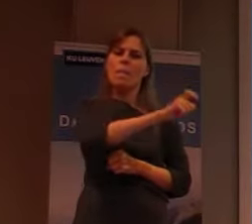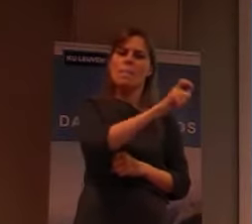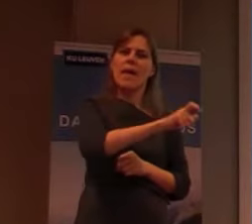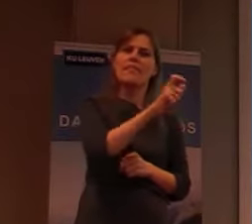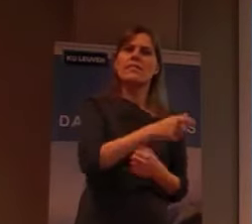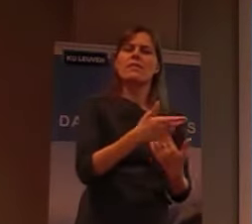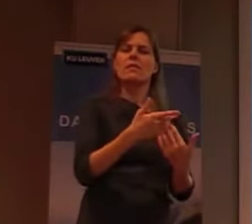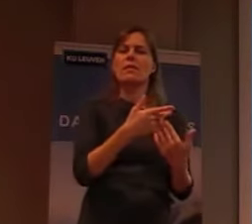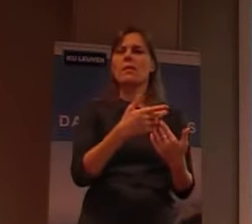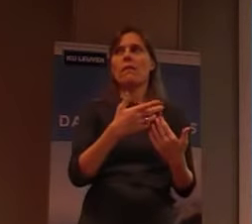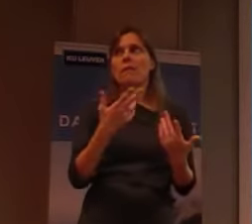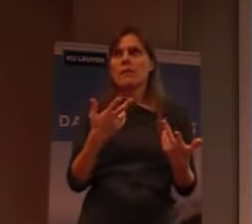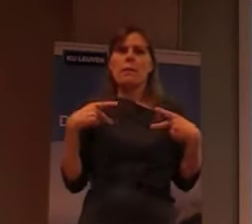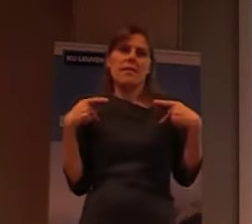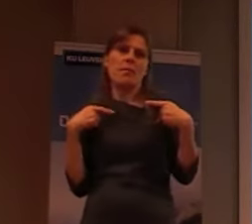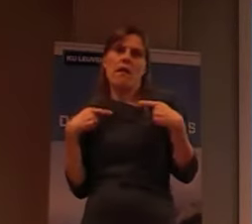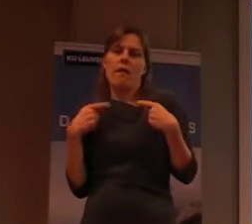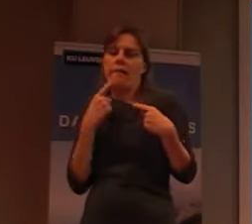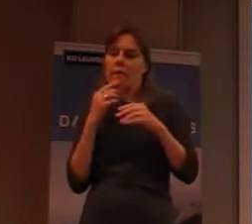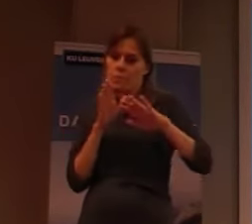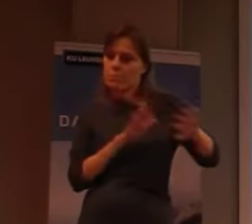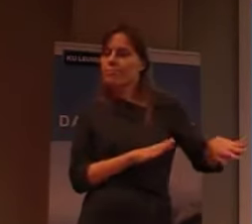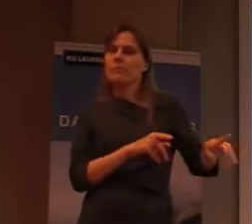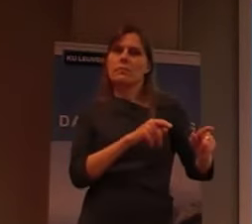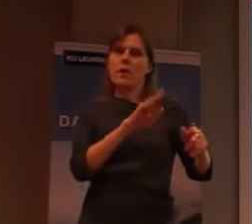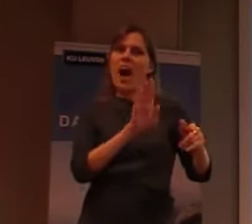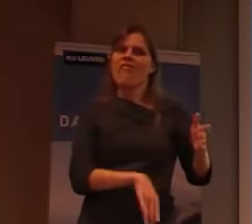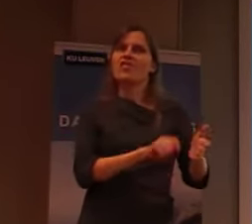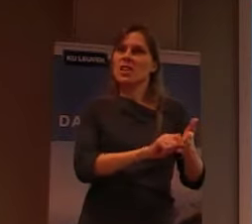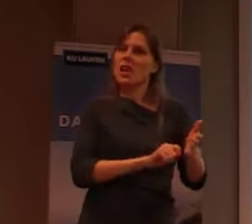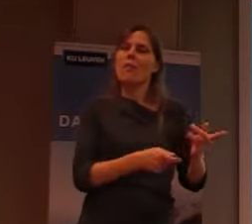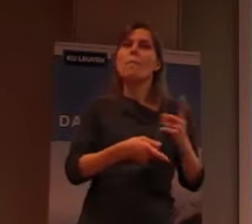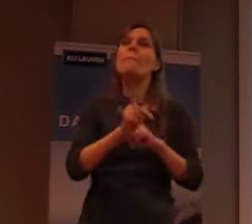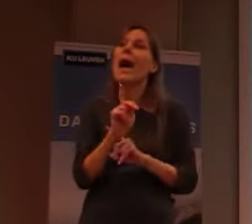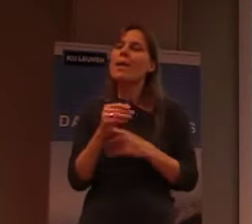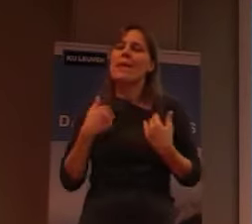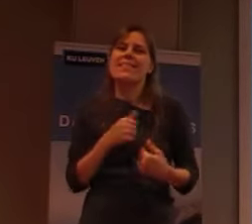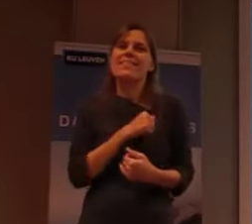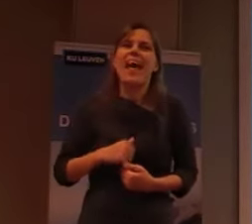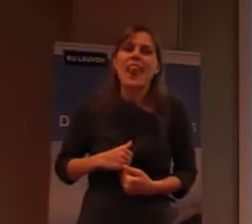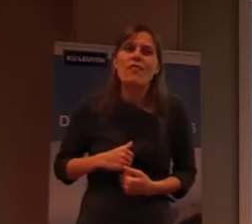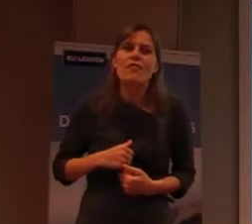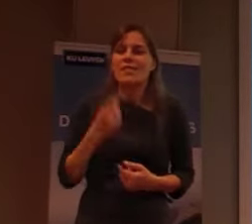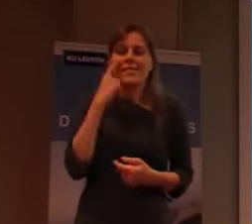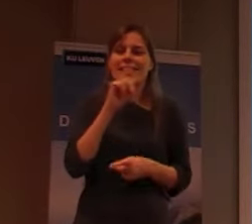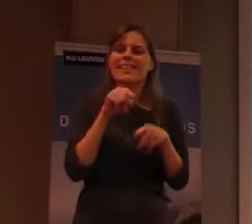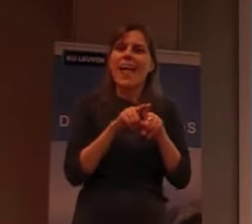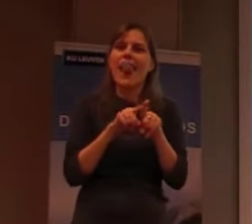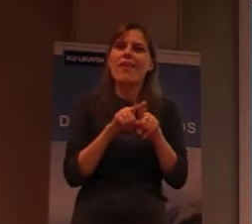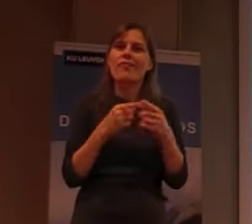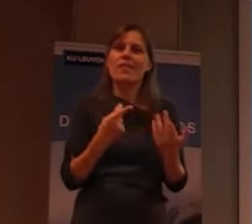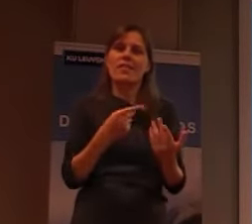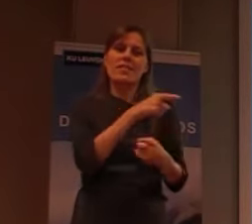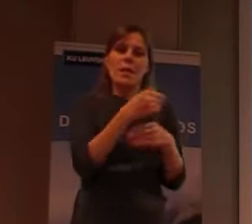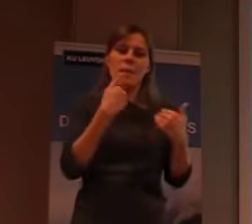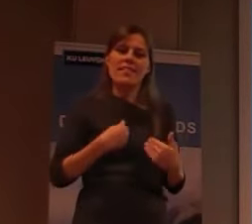stuk, afgeschreven, door de maatschappij, maar die schreven zichzelf, daarom nog niet af. En, lieten eigenlijk, ook